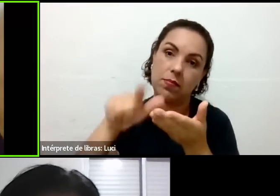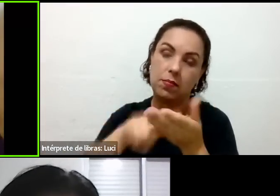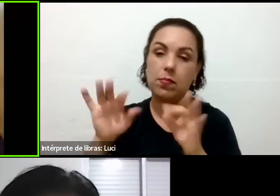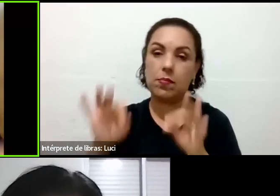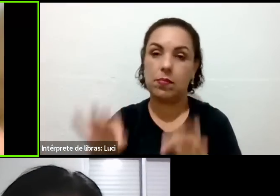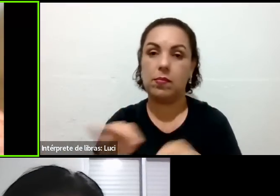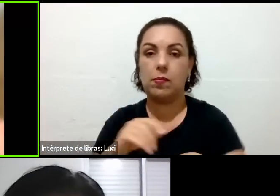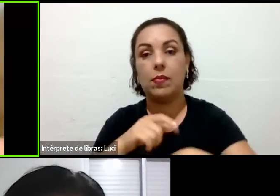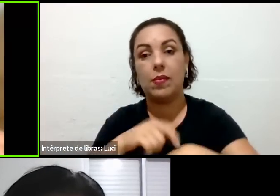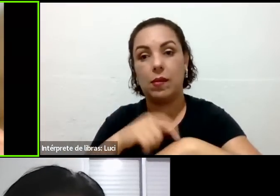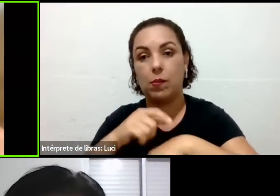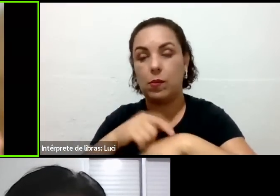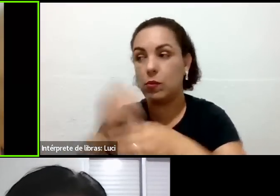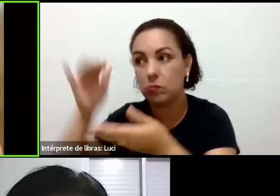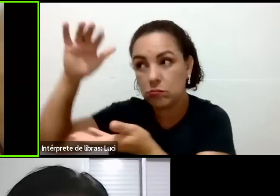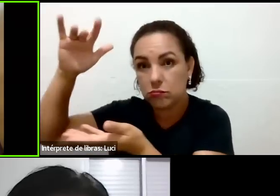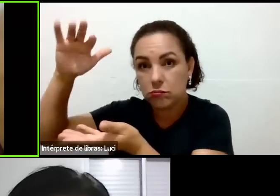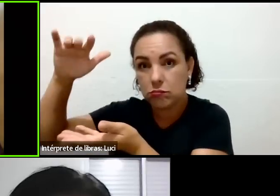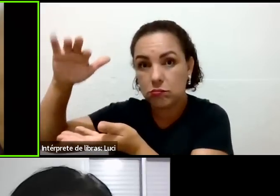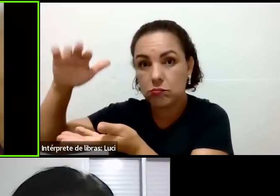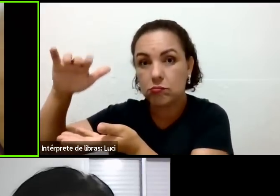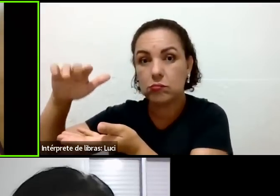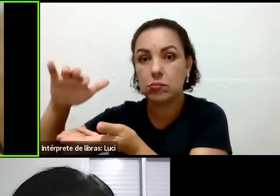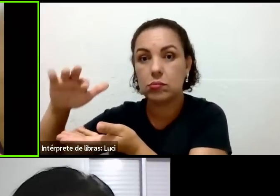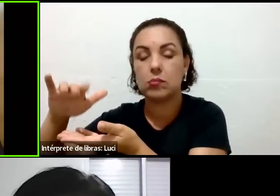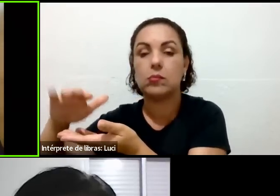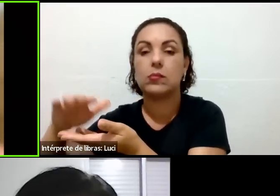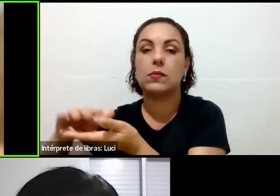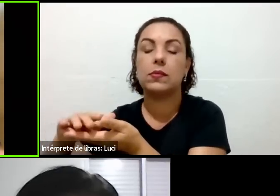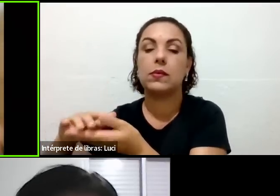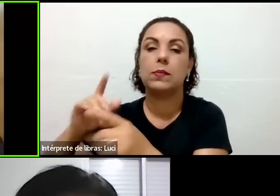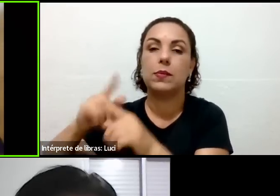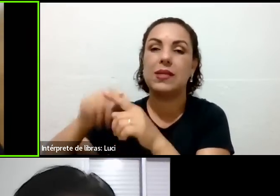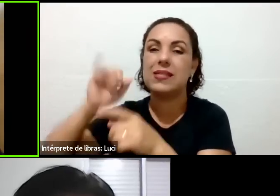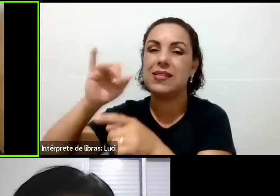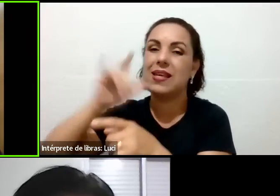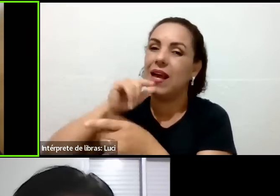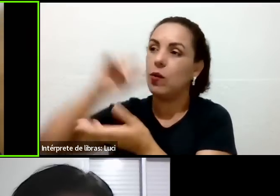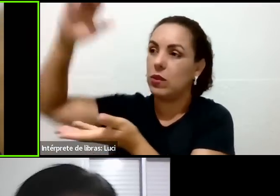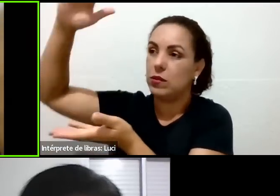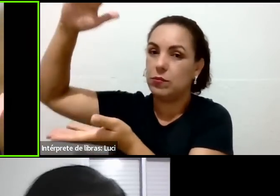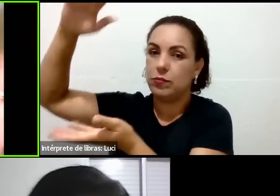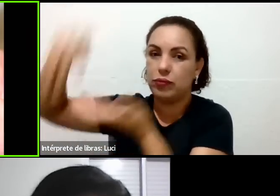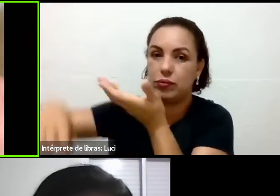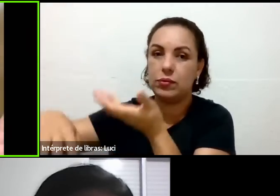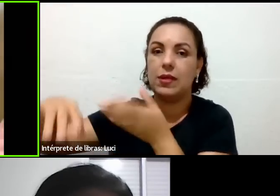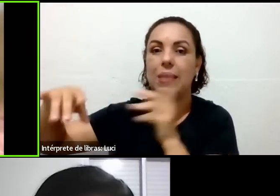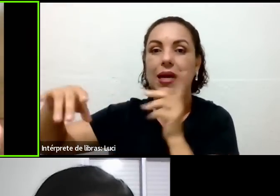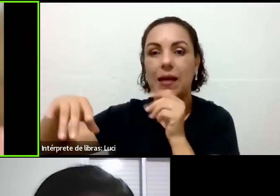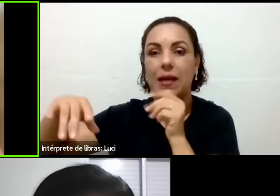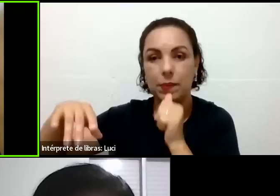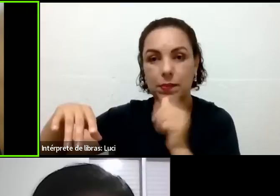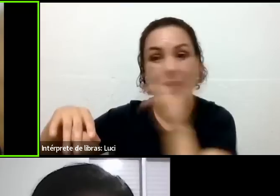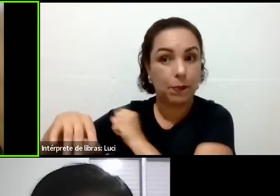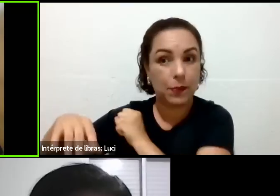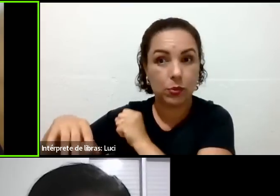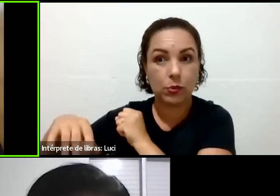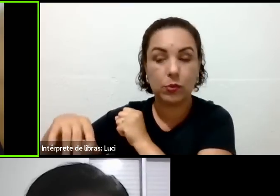pouquinho mais, mas ele mediu a vazão da água. Para que? Para entrar devagarzinho, fazer todo o processo.